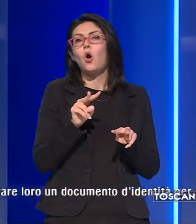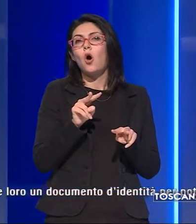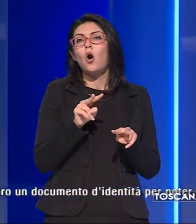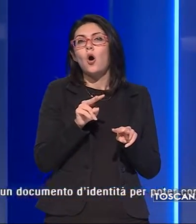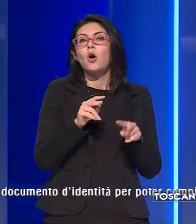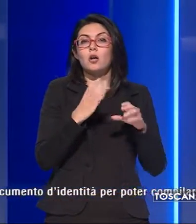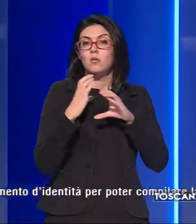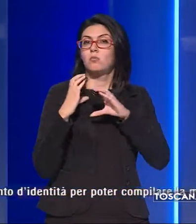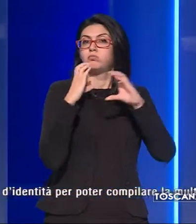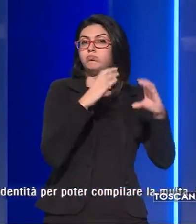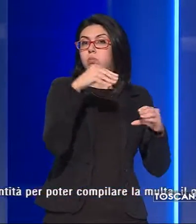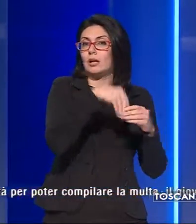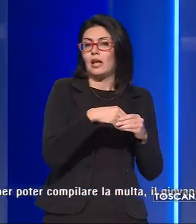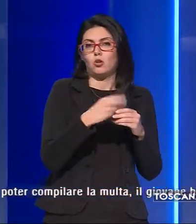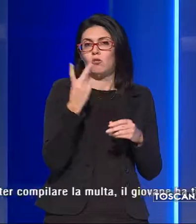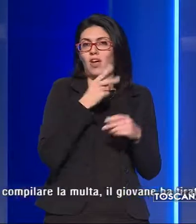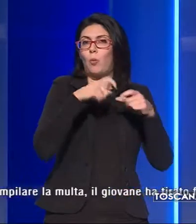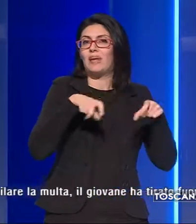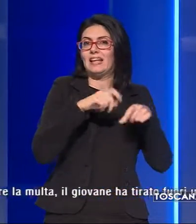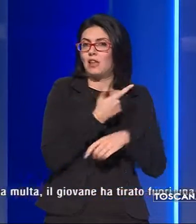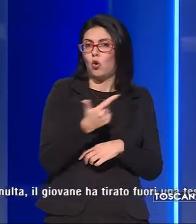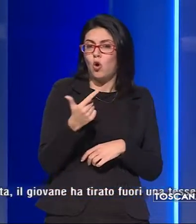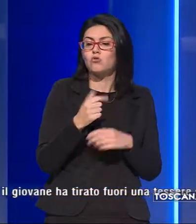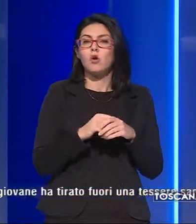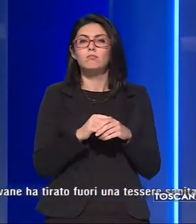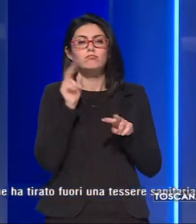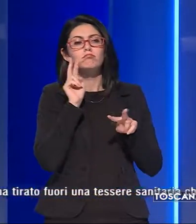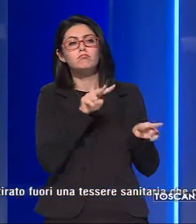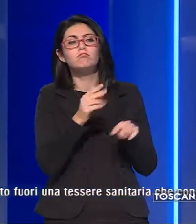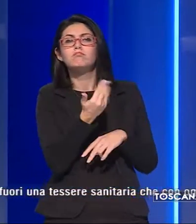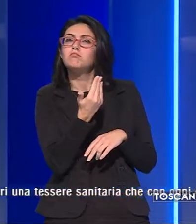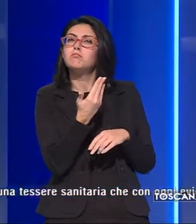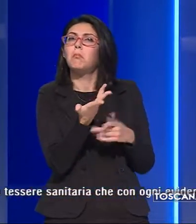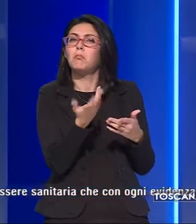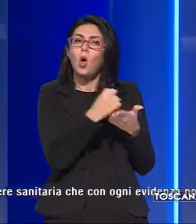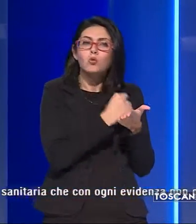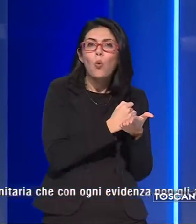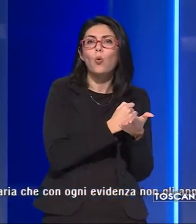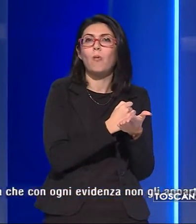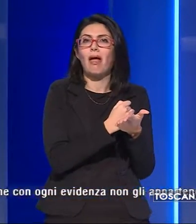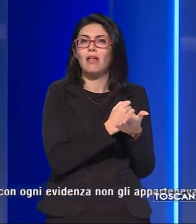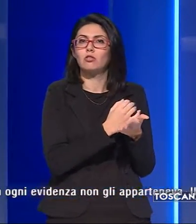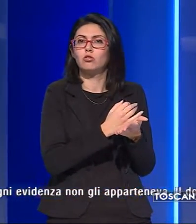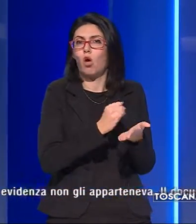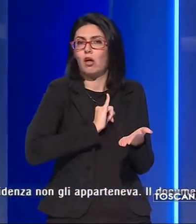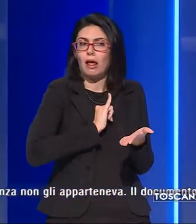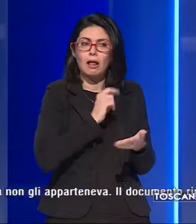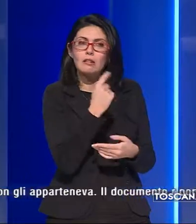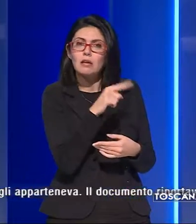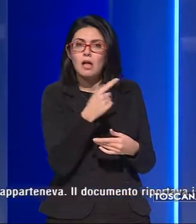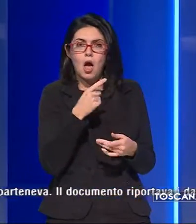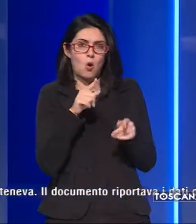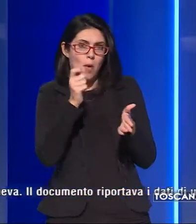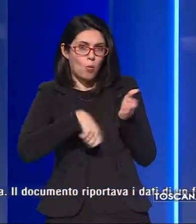viaggiava sul mezzo senza biglietto. Alla richiesta degli addetti di mostrare loro un documento d'identità per poter